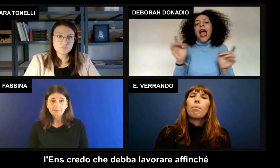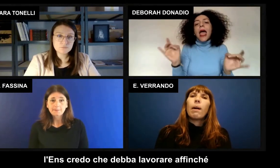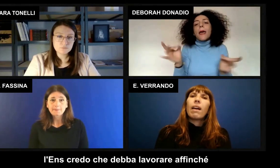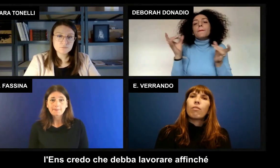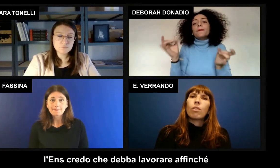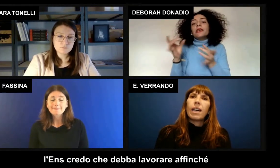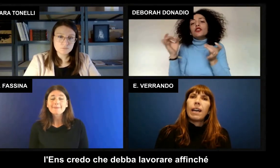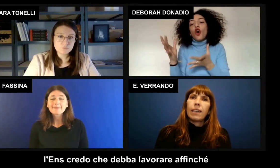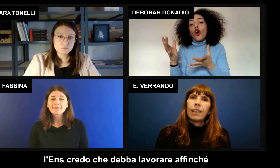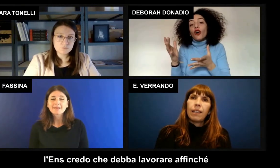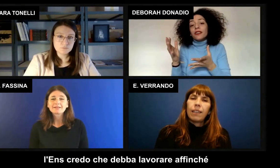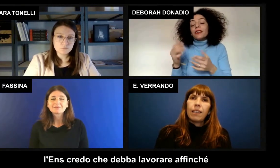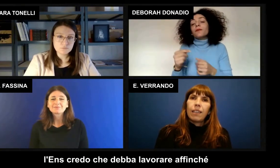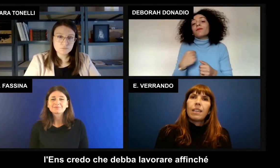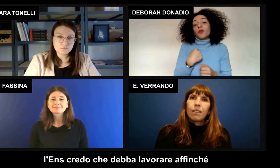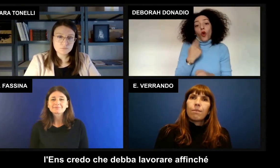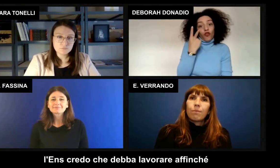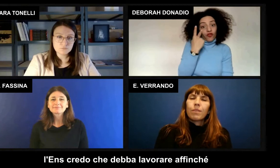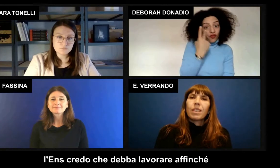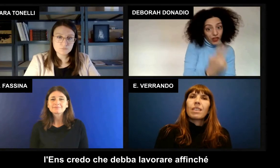debba lavorare